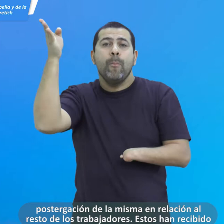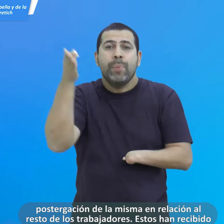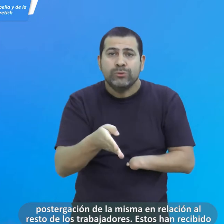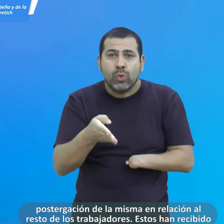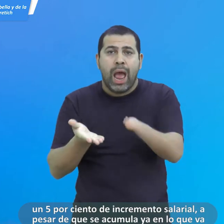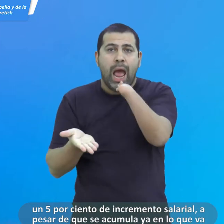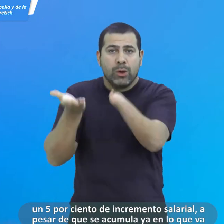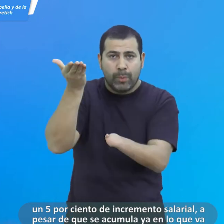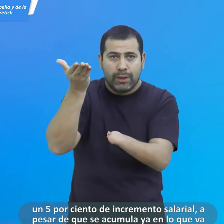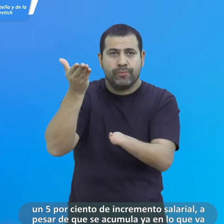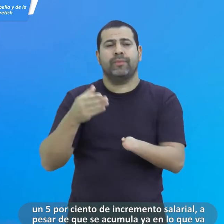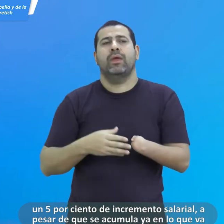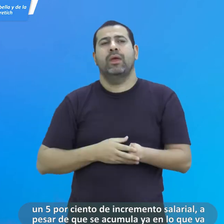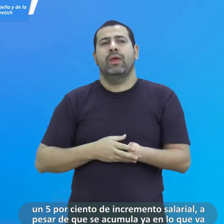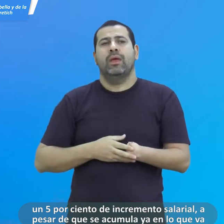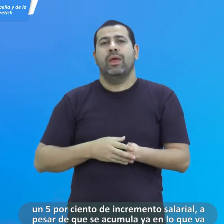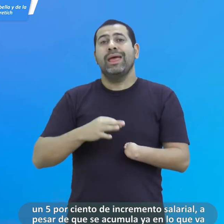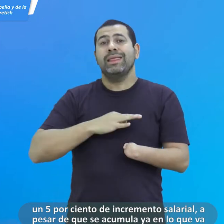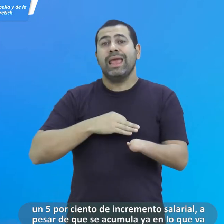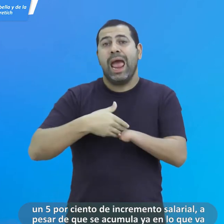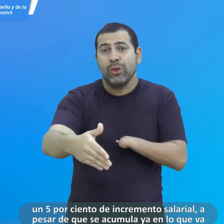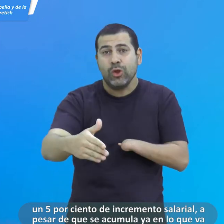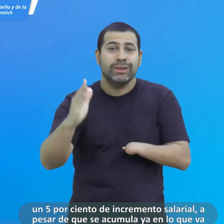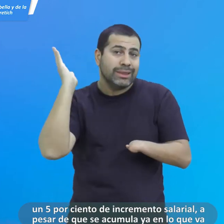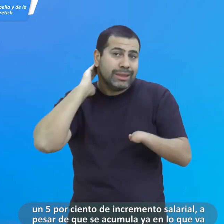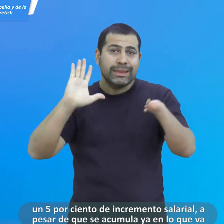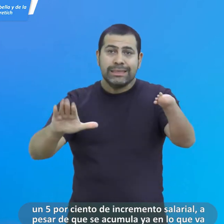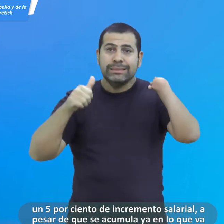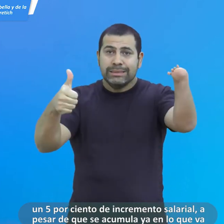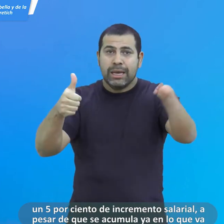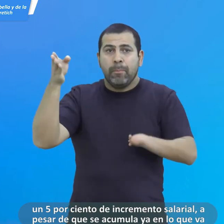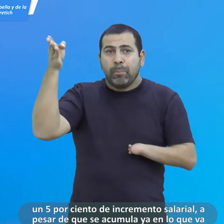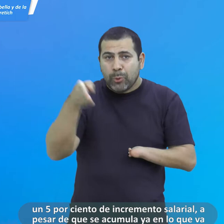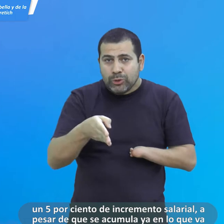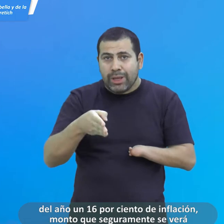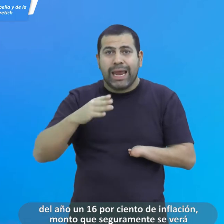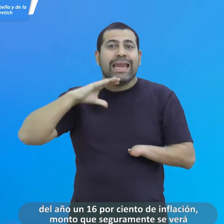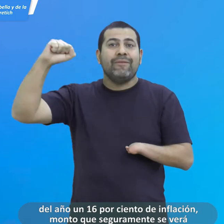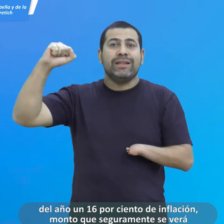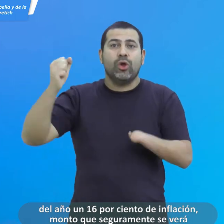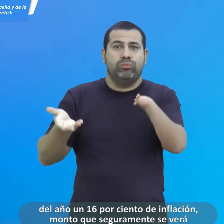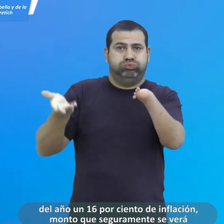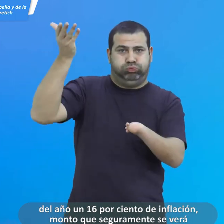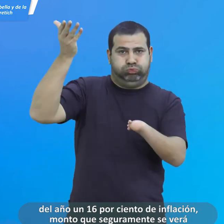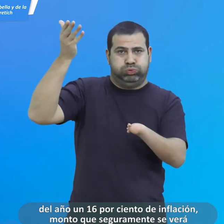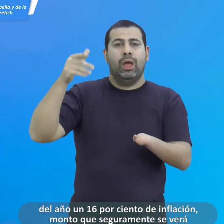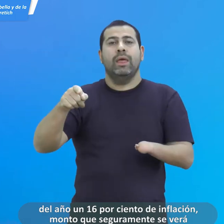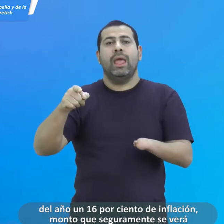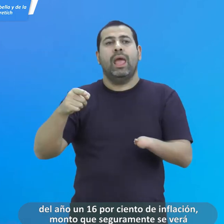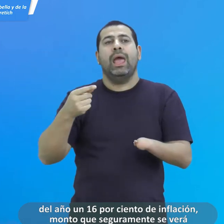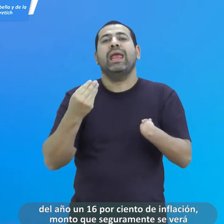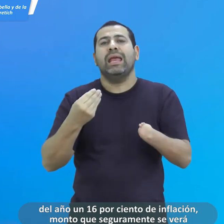Estos han recibido solo un 5% de incremento salarial, a pesar de que se acumula ya en lo que va del año un 16% de